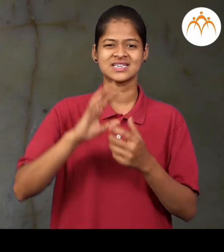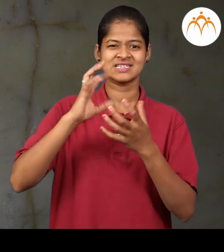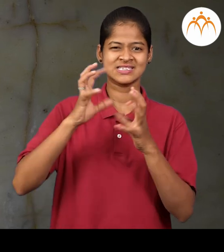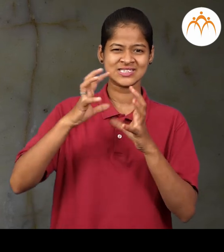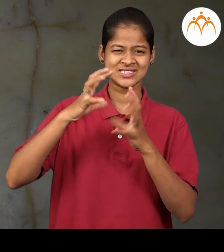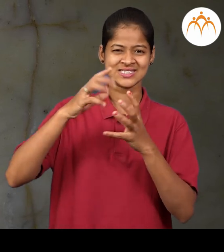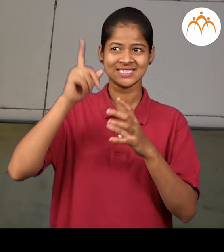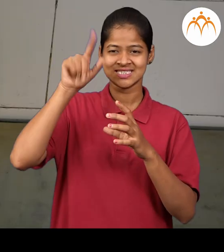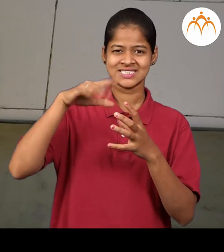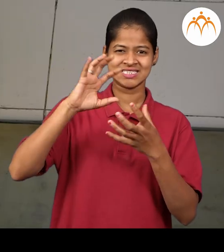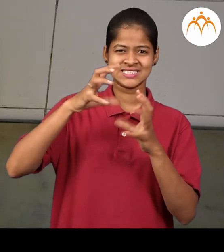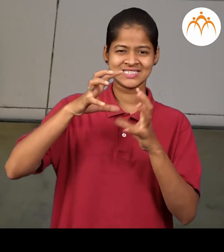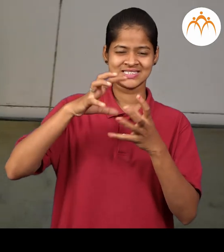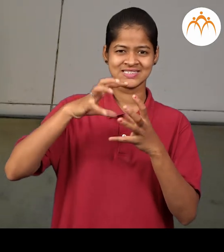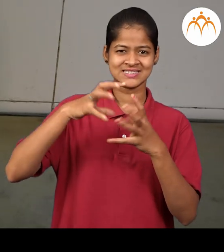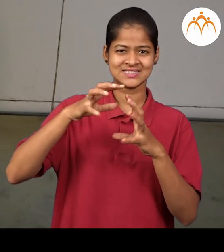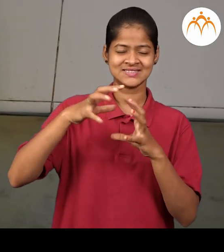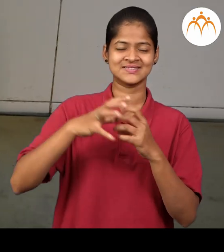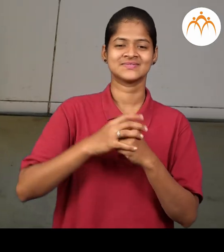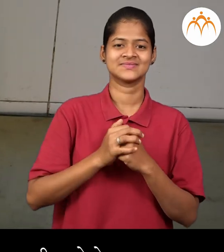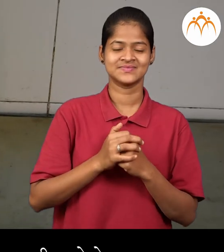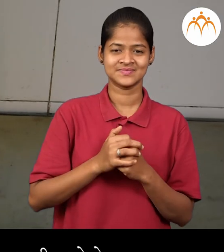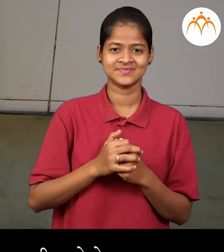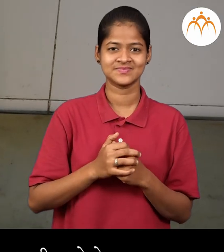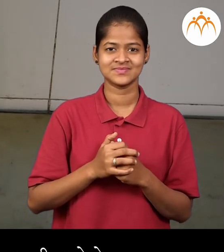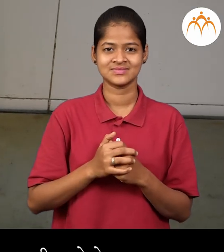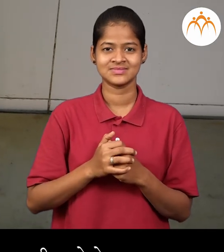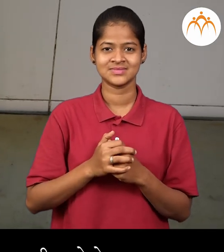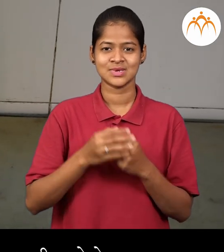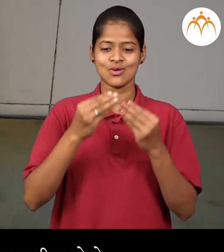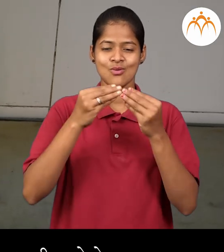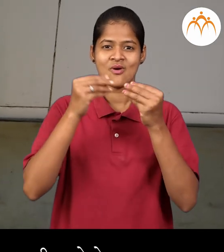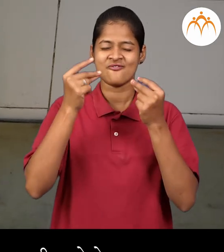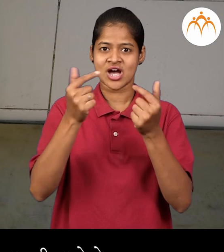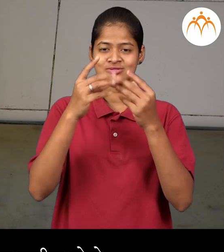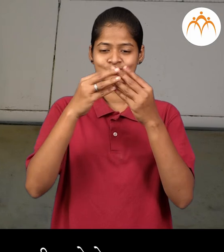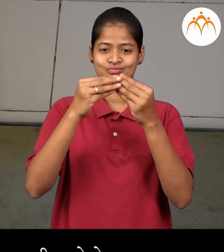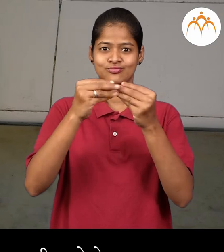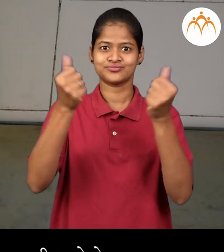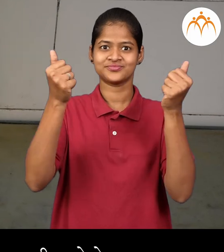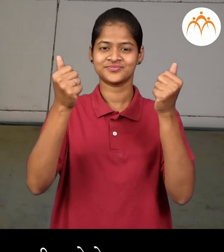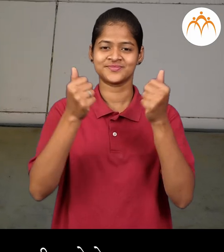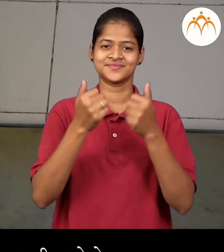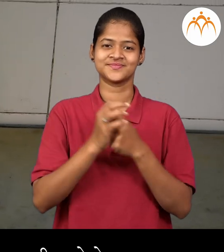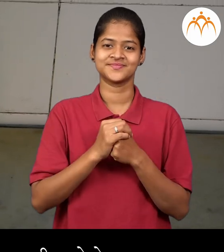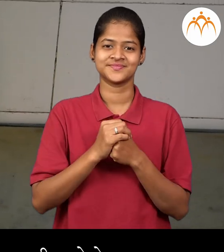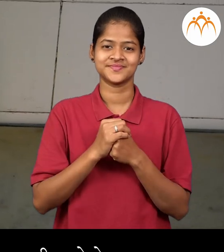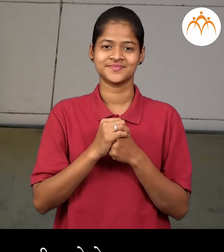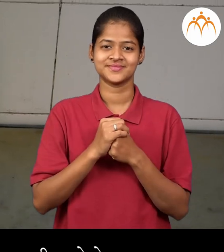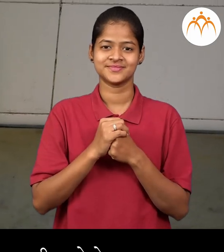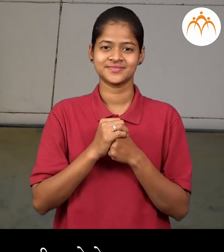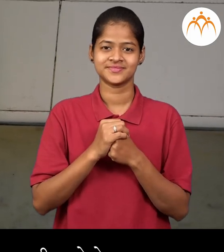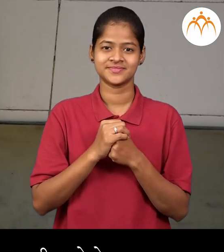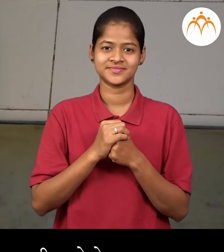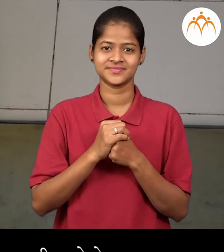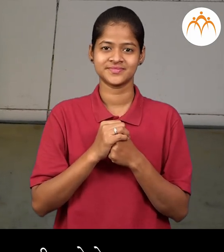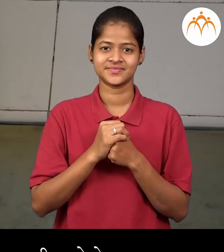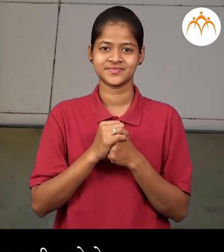मिक्सर मिक्सर मधे पदार्थ लवकर बारिक होतो